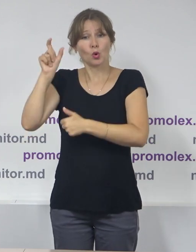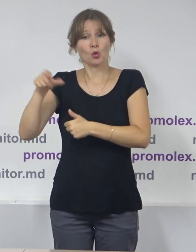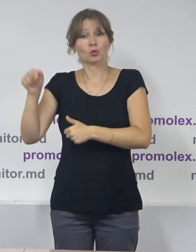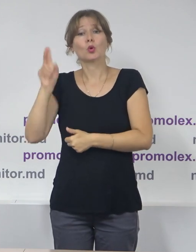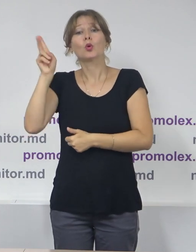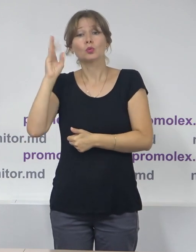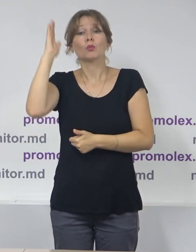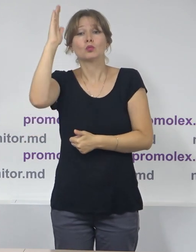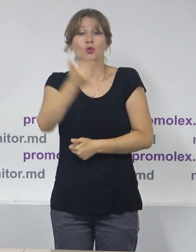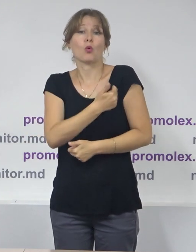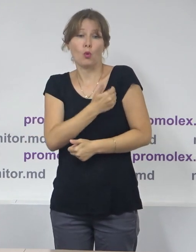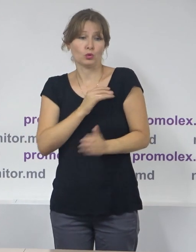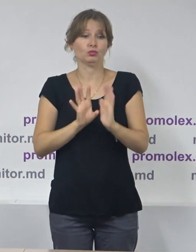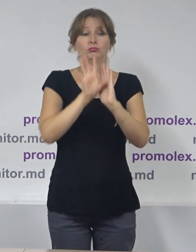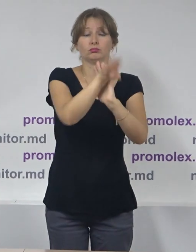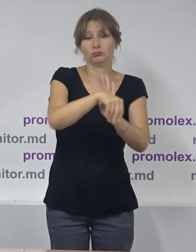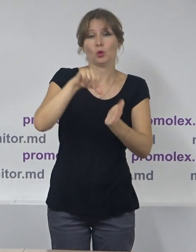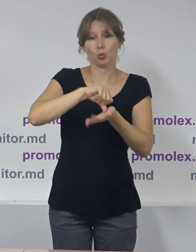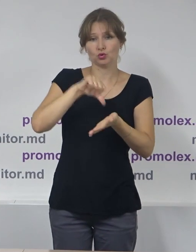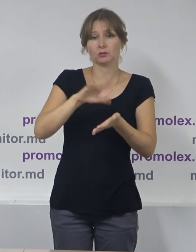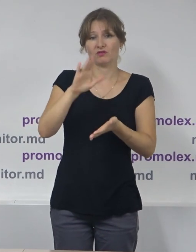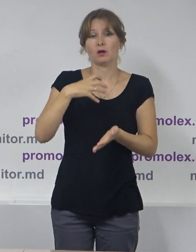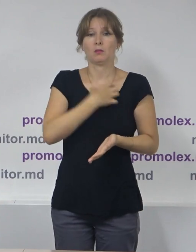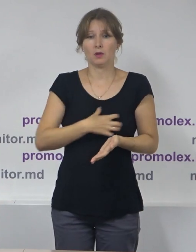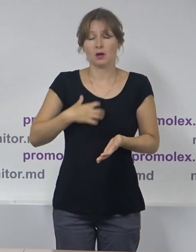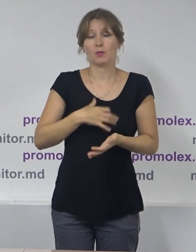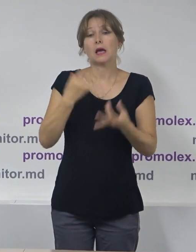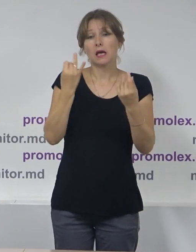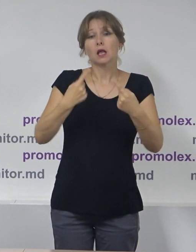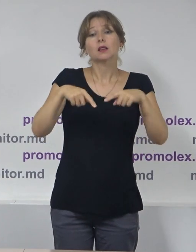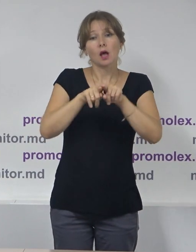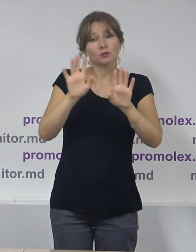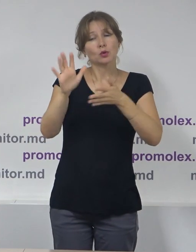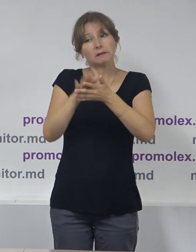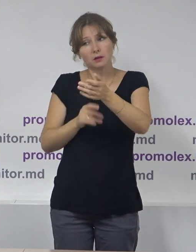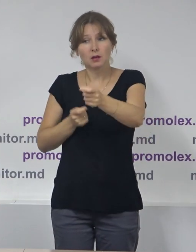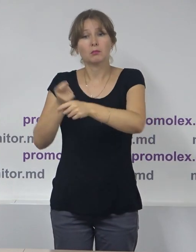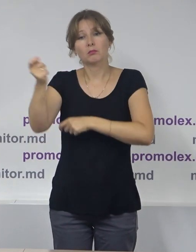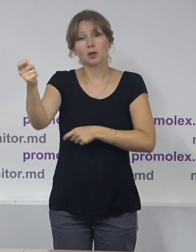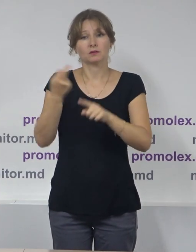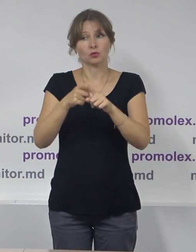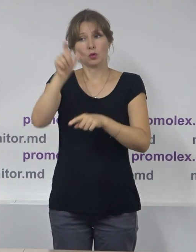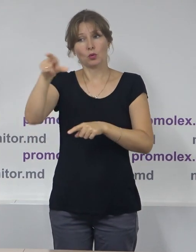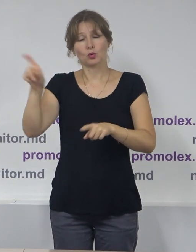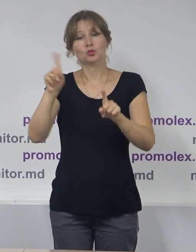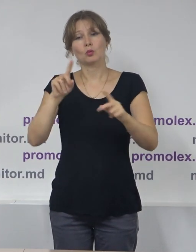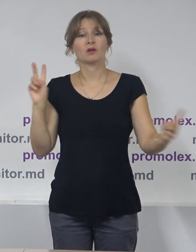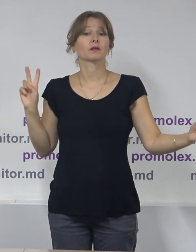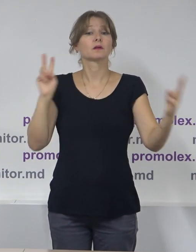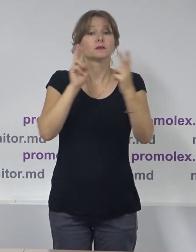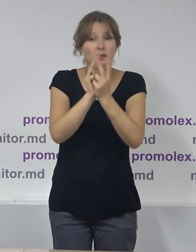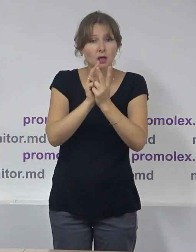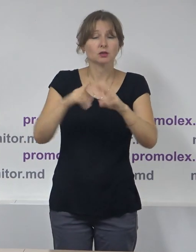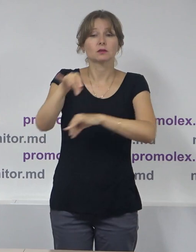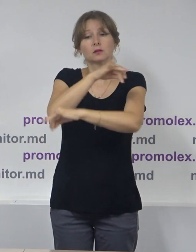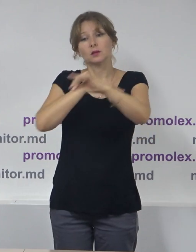potențialii concurenți și așa mai departe. În acest sens, vom veni și cu dimersuri în adresa acestora pentru a avea întâlniri și pentru